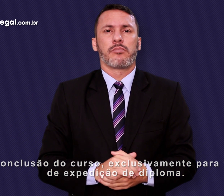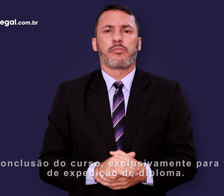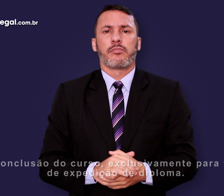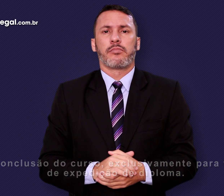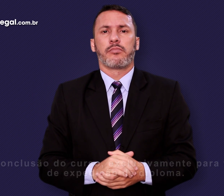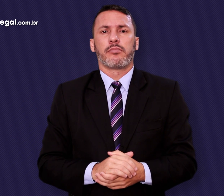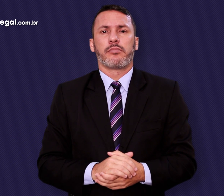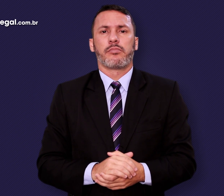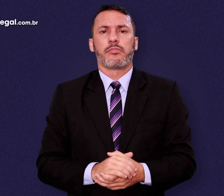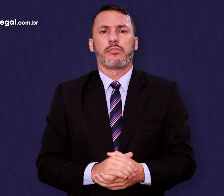Parágrafo de現amento